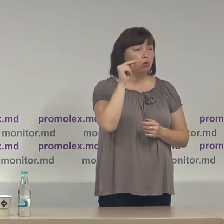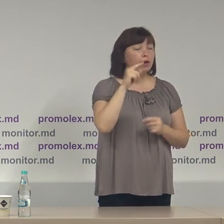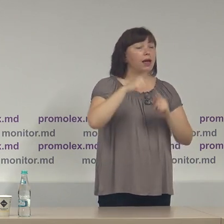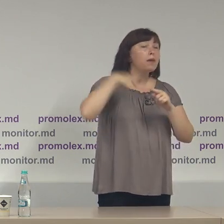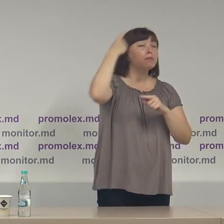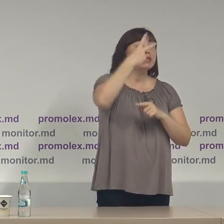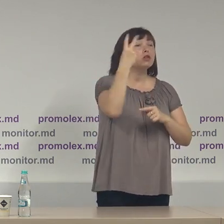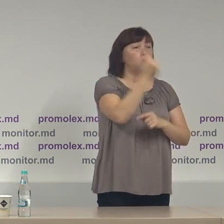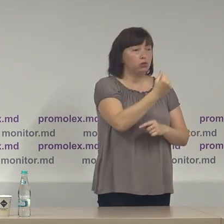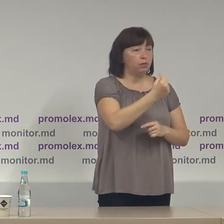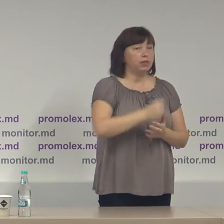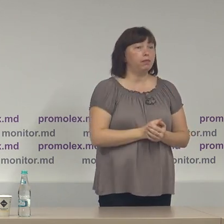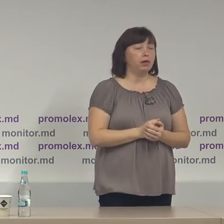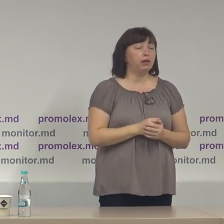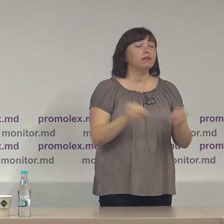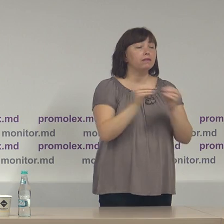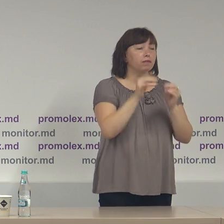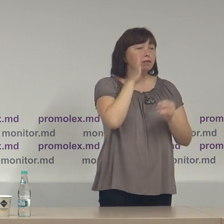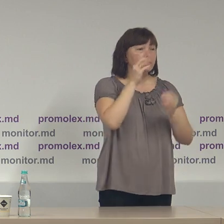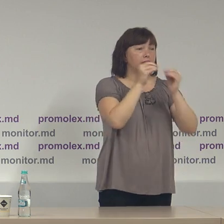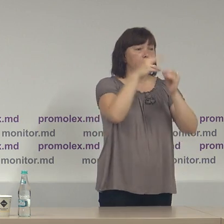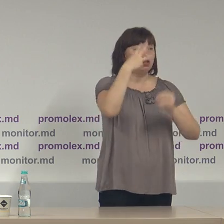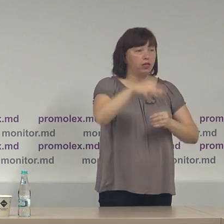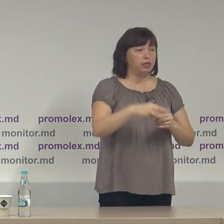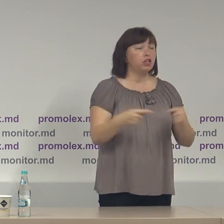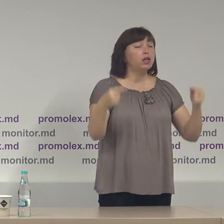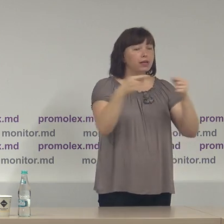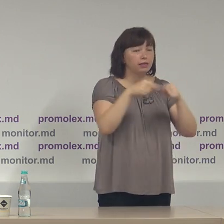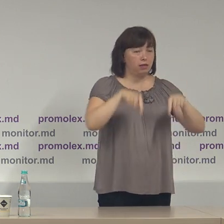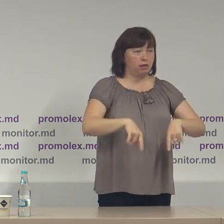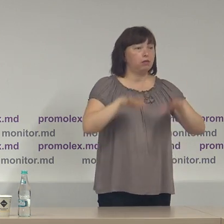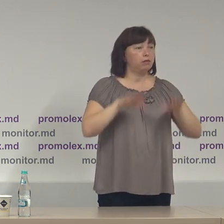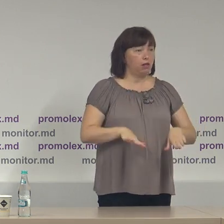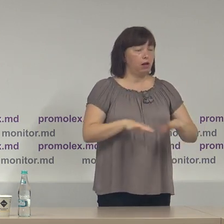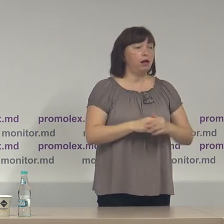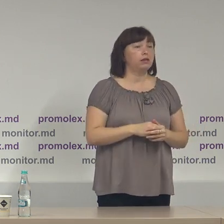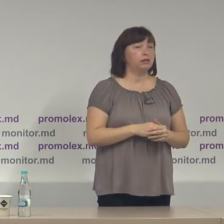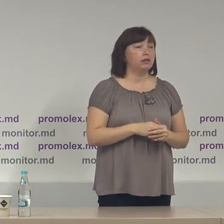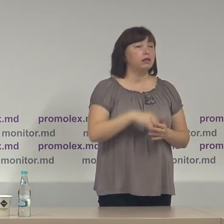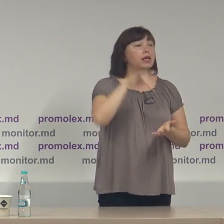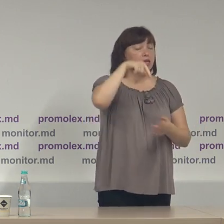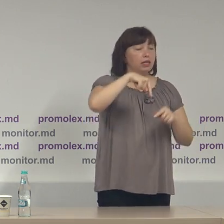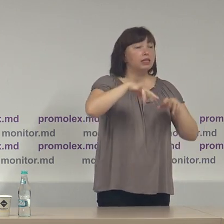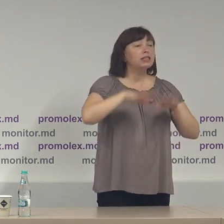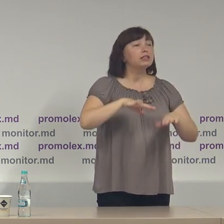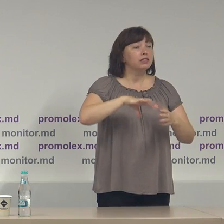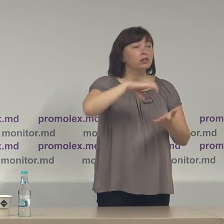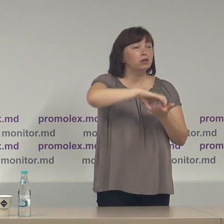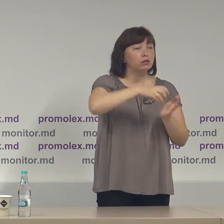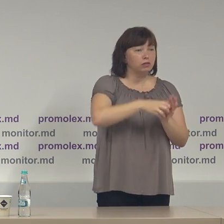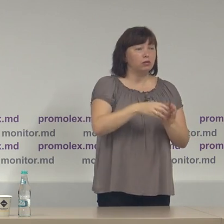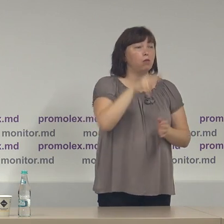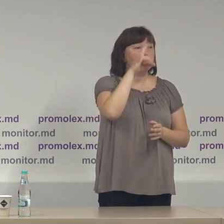două săptămâni la aceeași oră 10.30 exact în aceeași locație în sediul de campanie